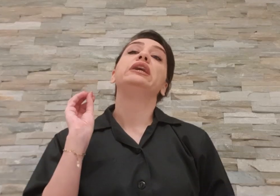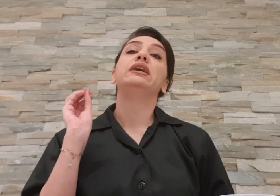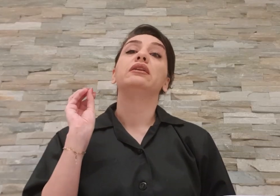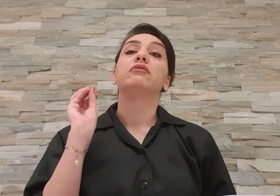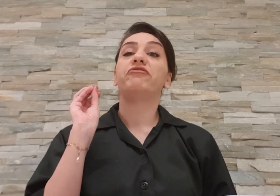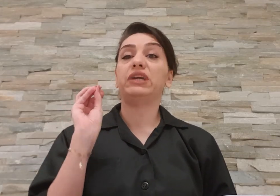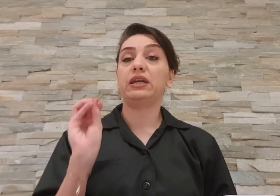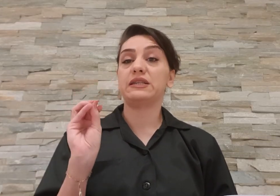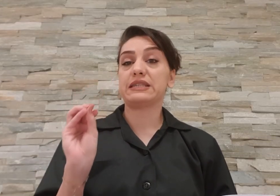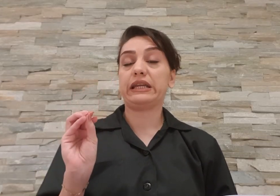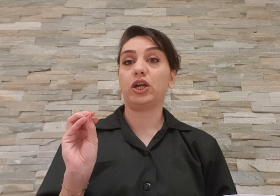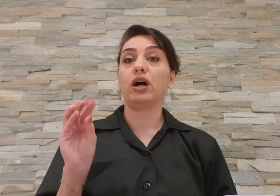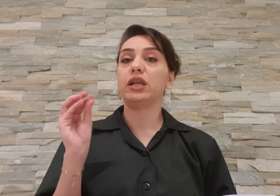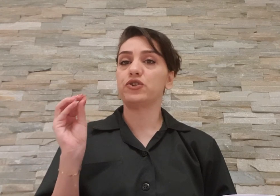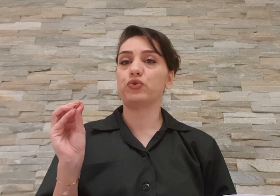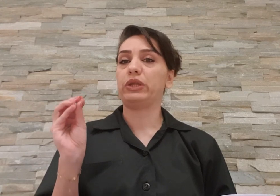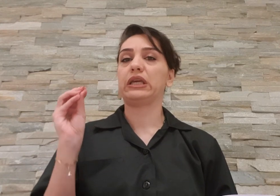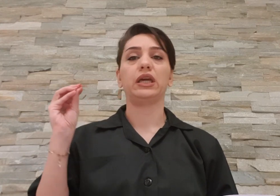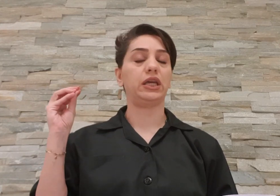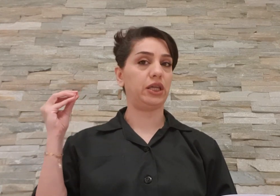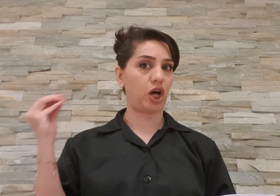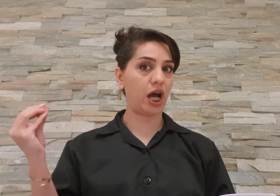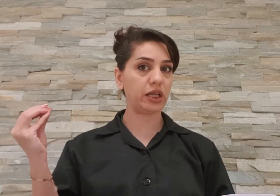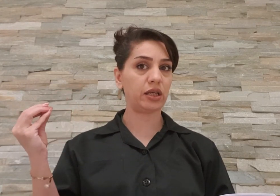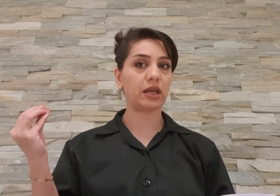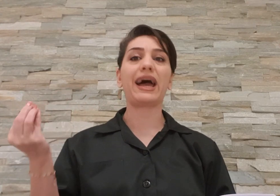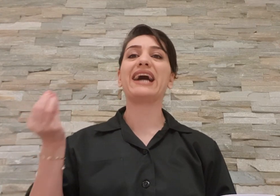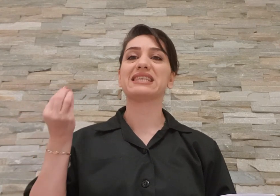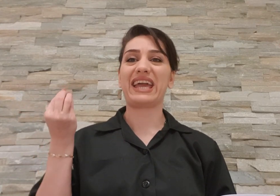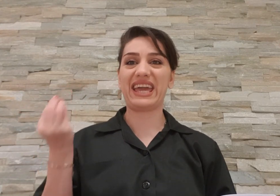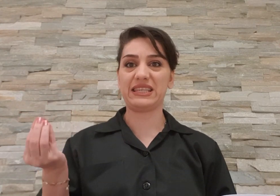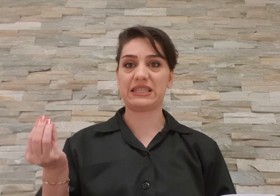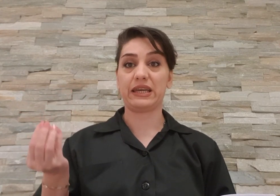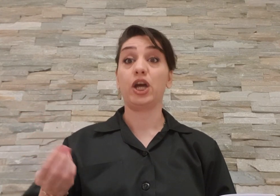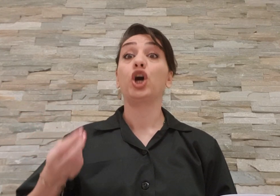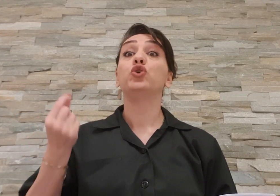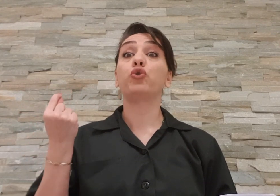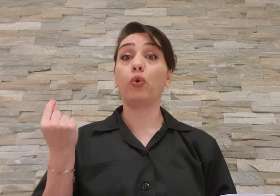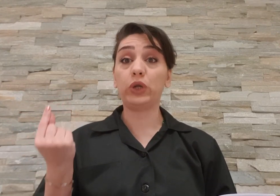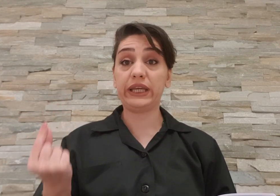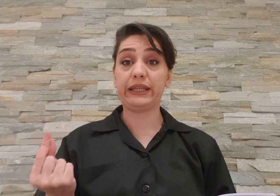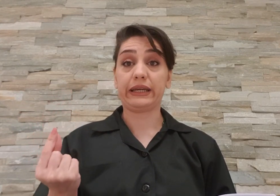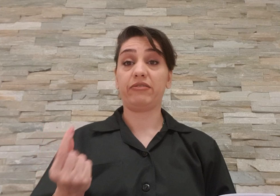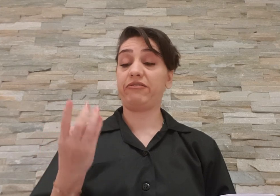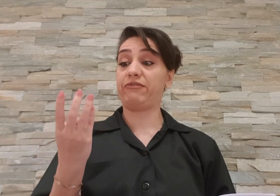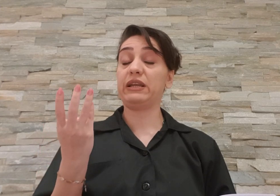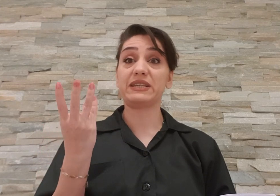این سریال نشون میده که ایران از حیث تولید فیلم